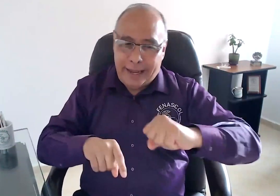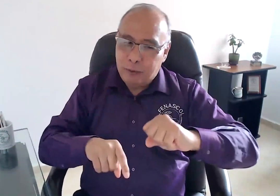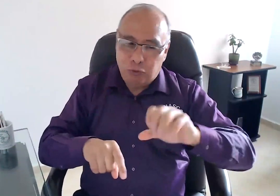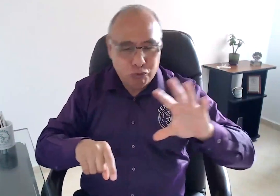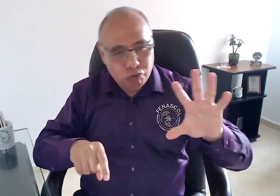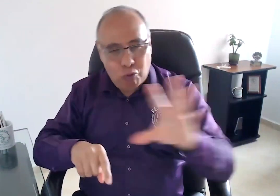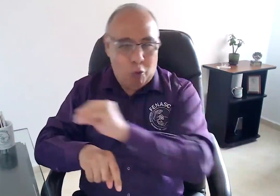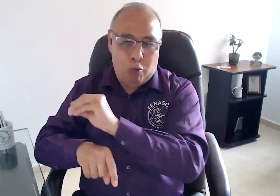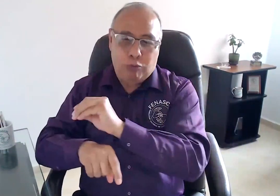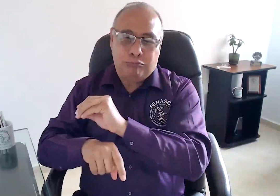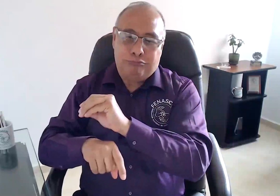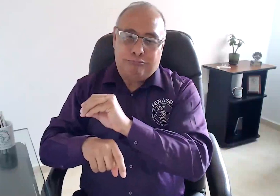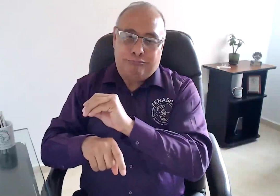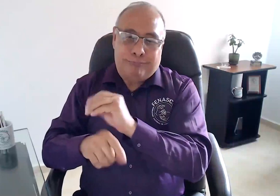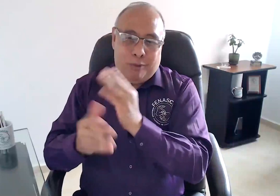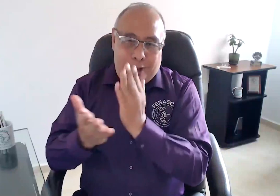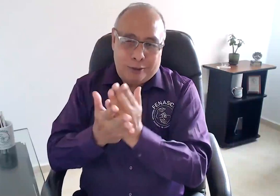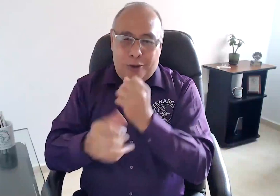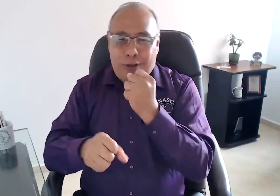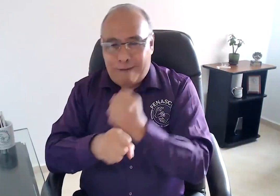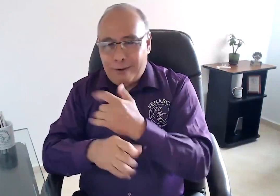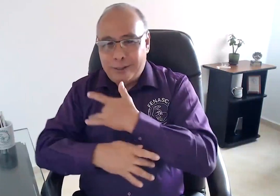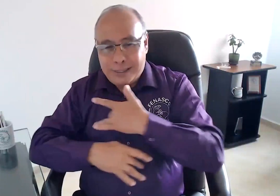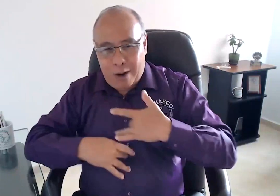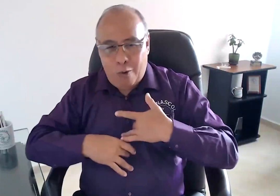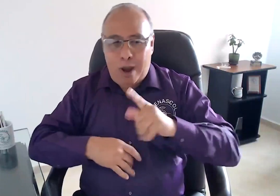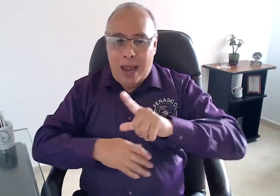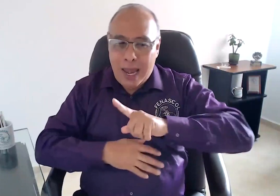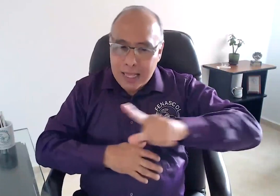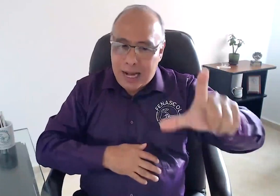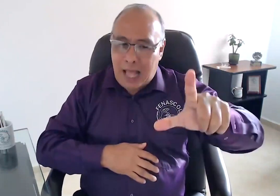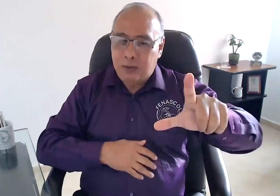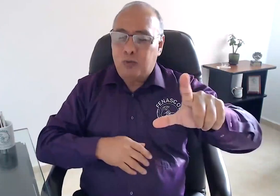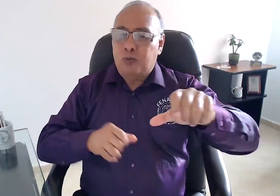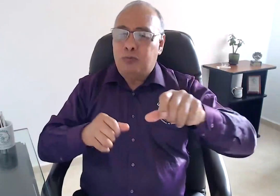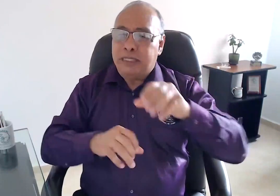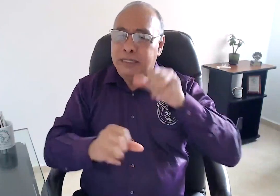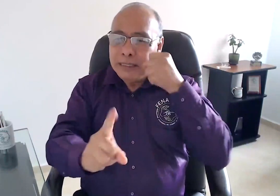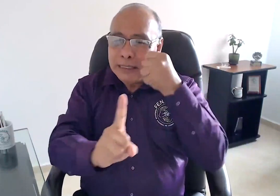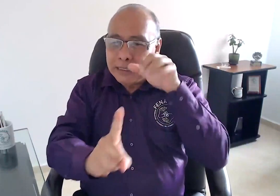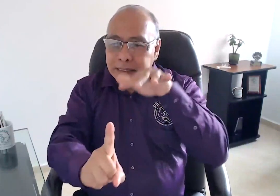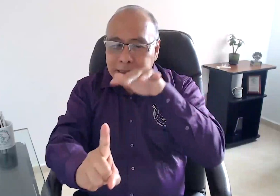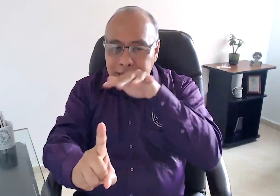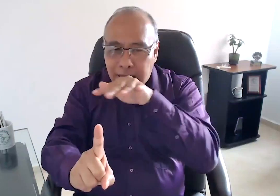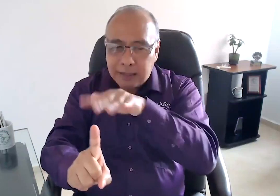hablaremos sobre diferentes temas. Abordaremos todos los derechos como son educación, trabajo, salud,